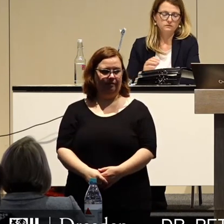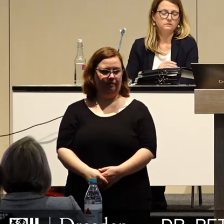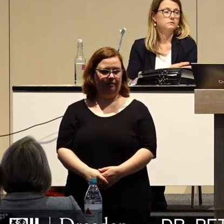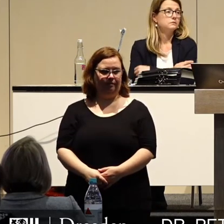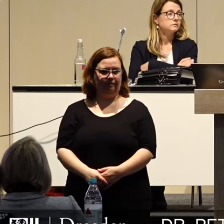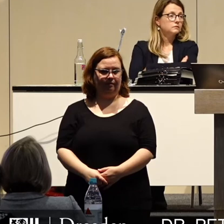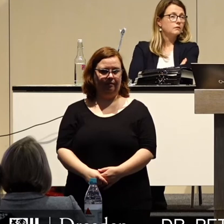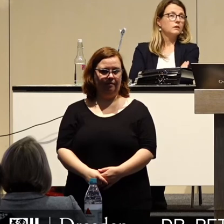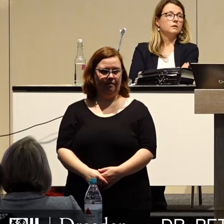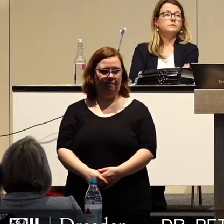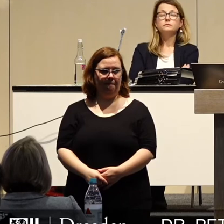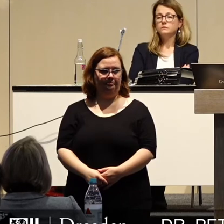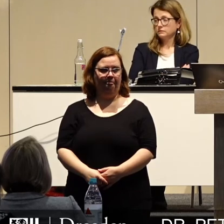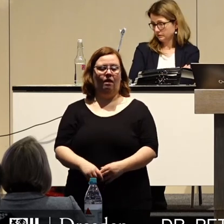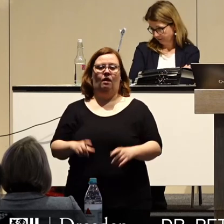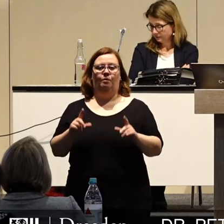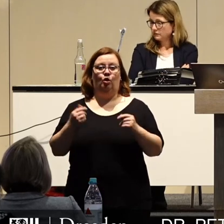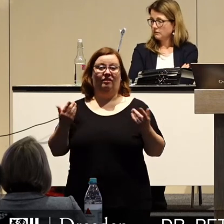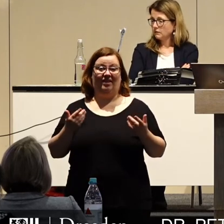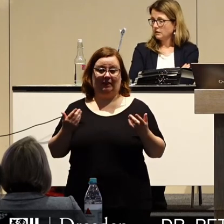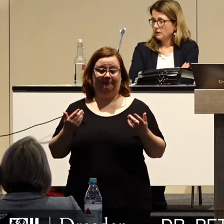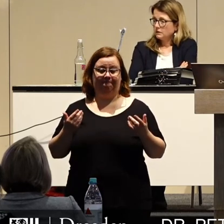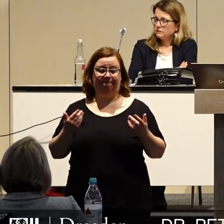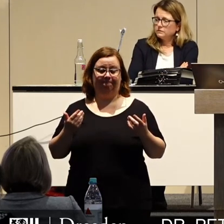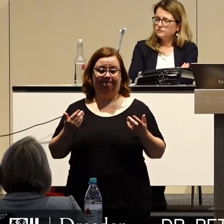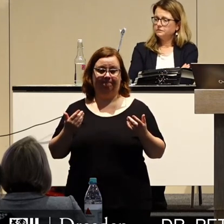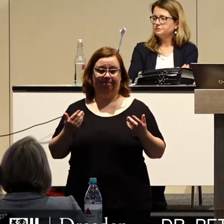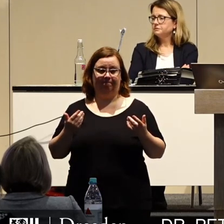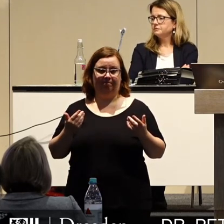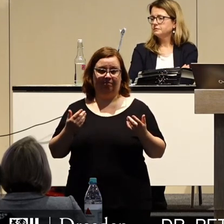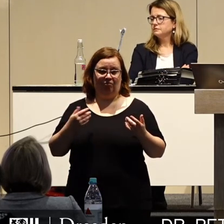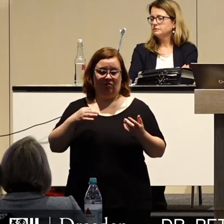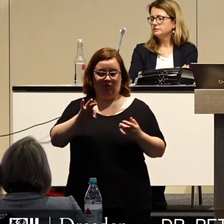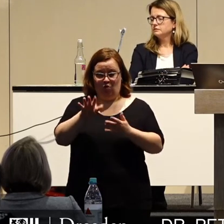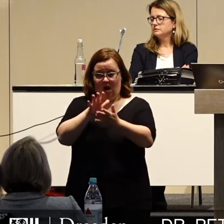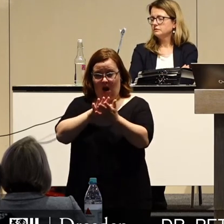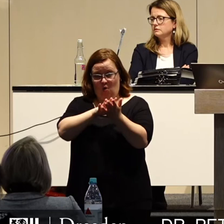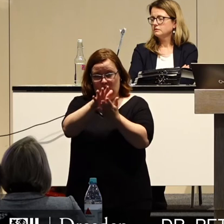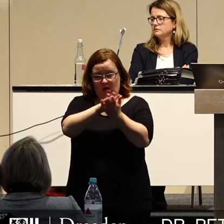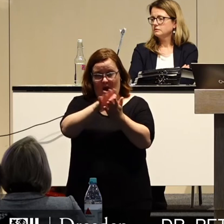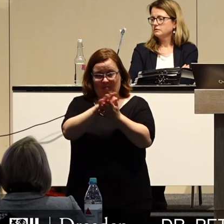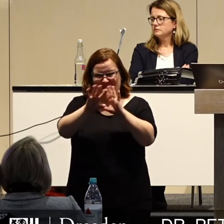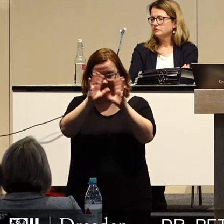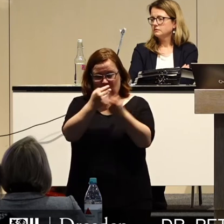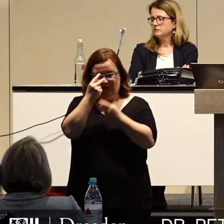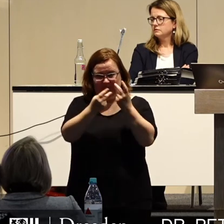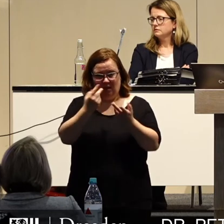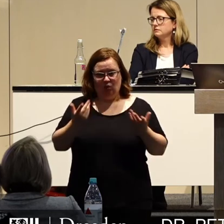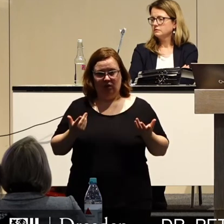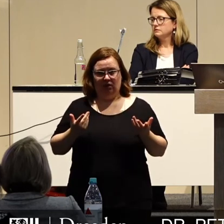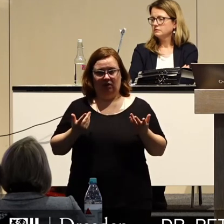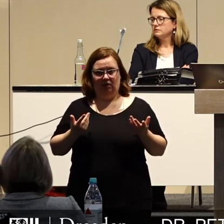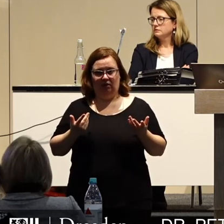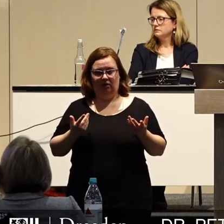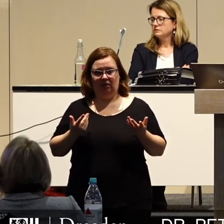Was heißt das aber für das Ausgabenvolumen in unseren Geschäftsbereichen? Sie